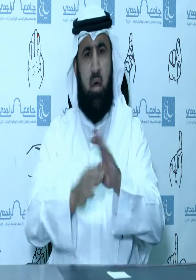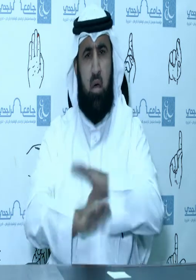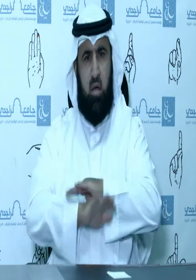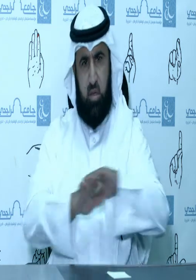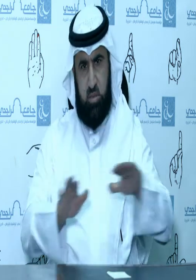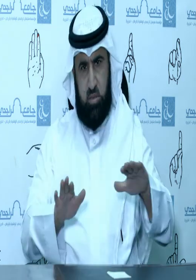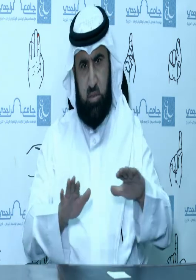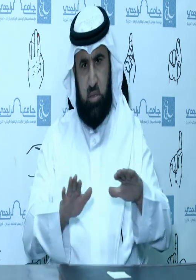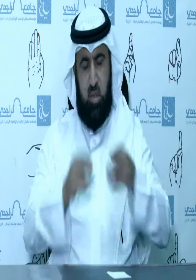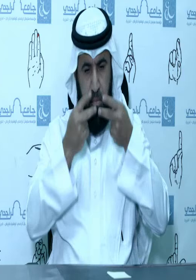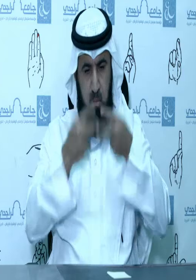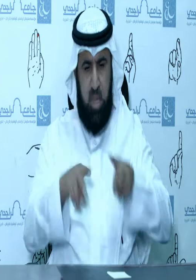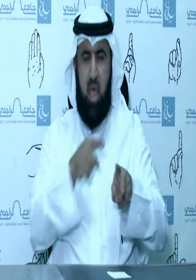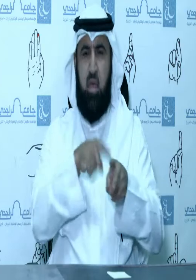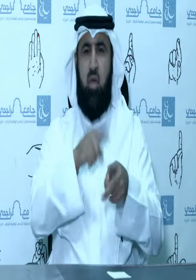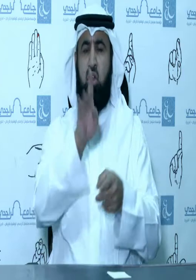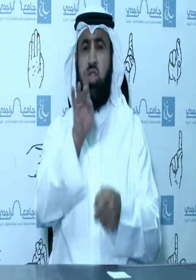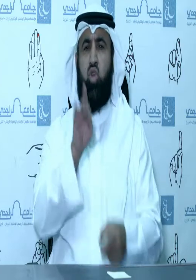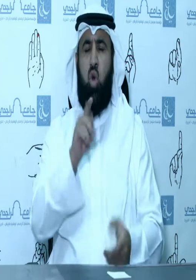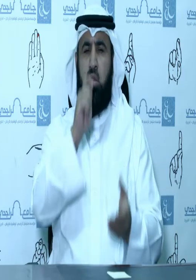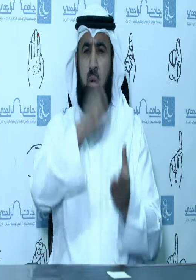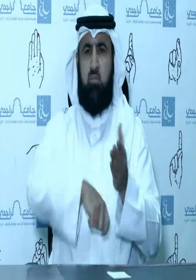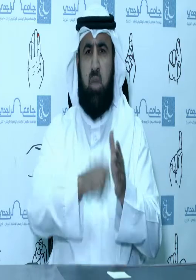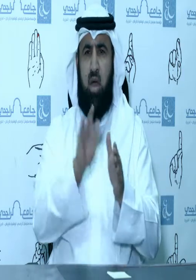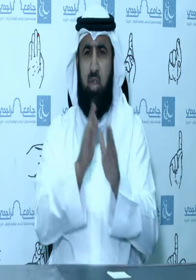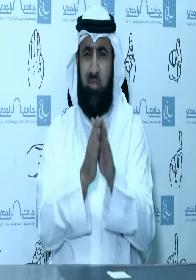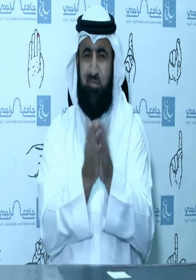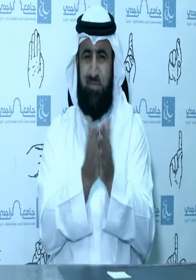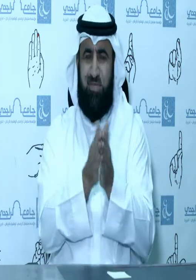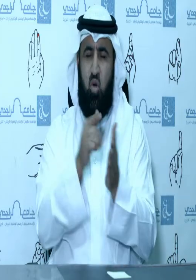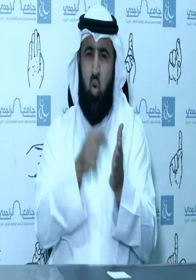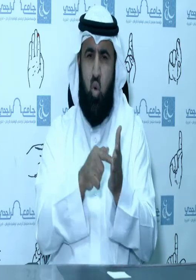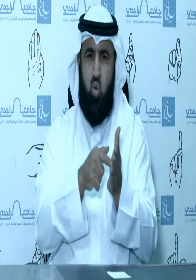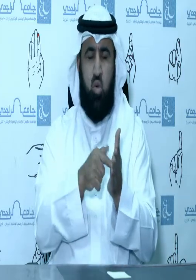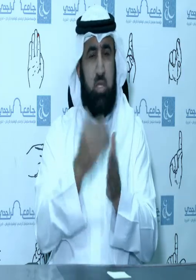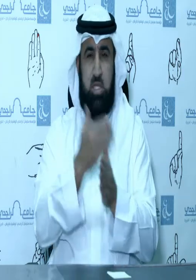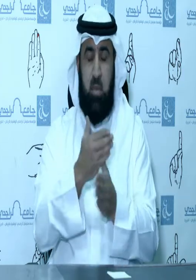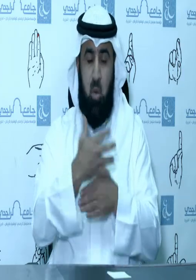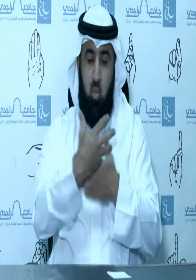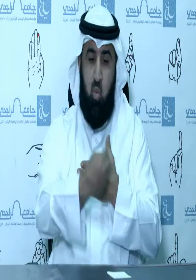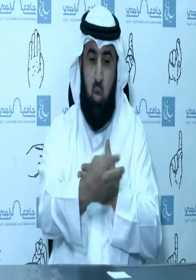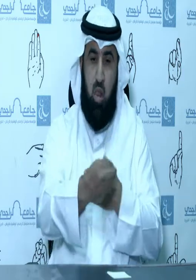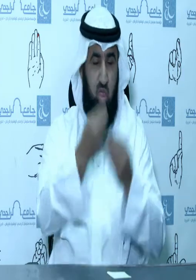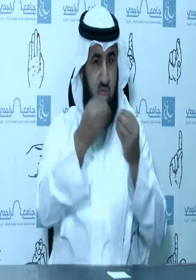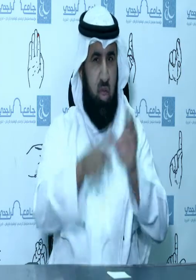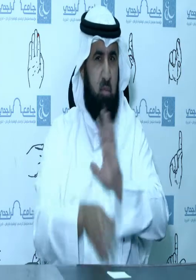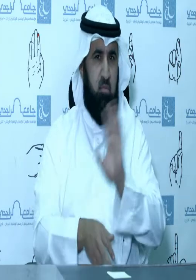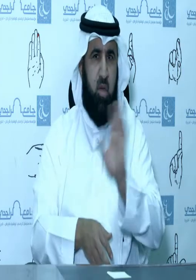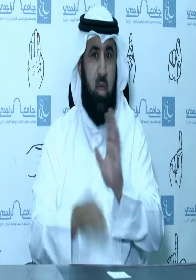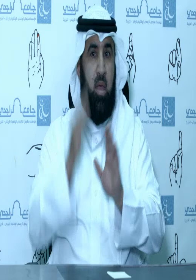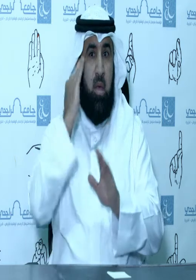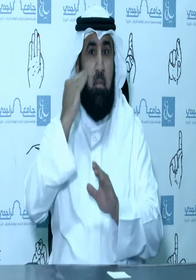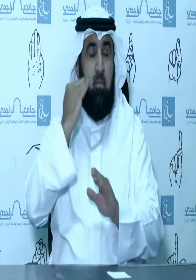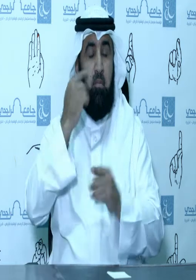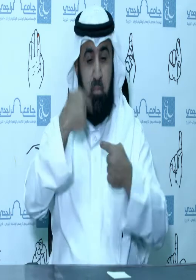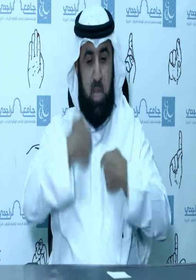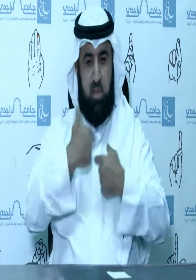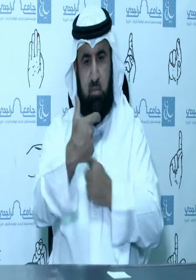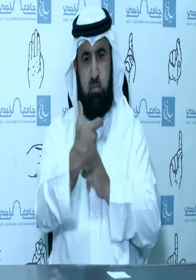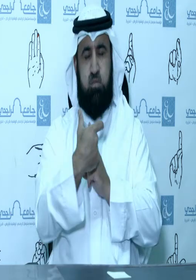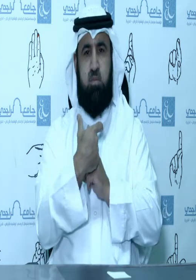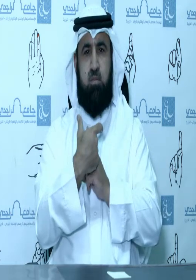سبيلها المأمون وحمى النسل من الضياع وصان المرأة من أن تكون